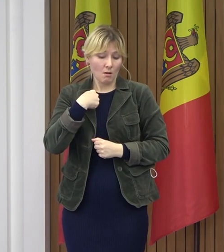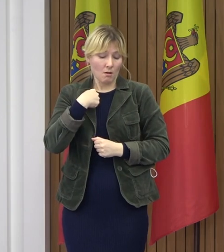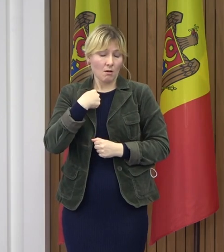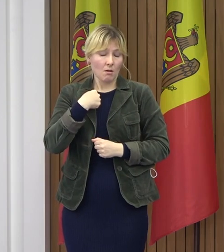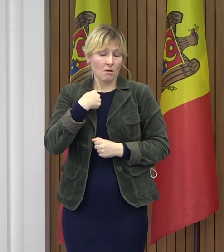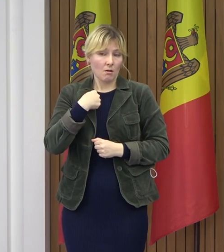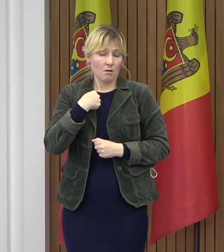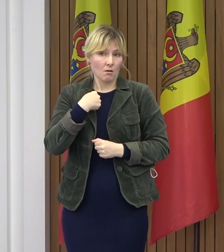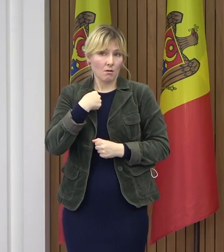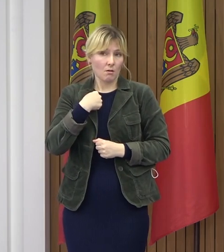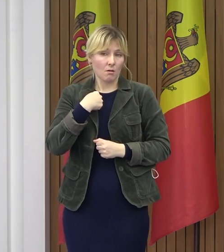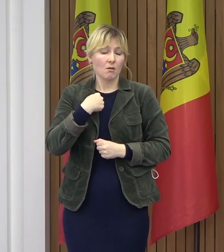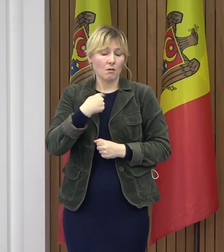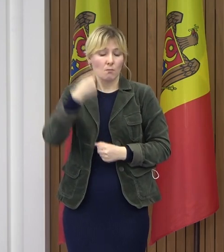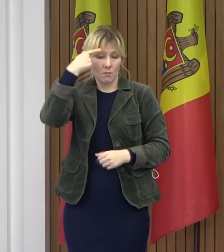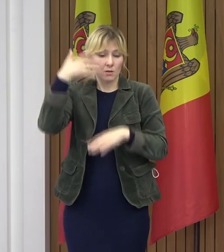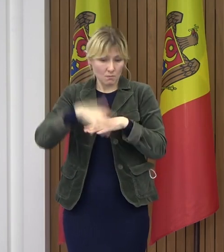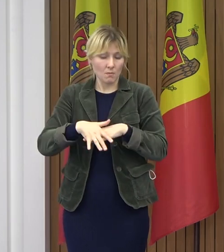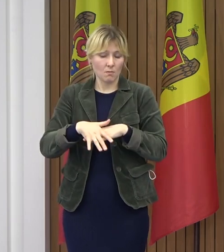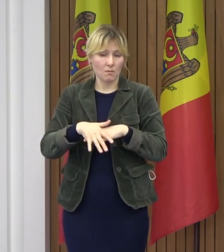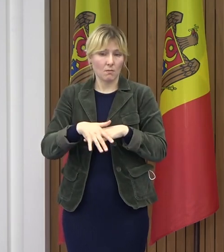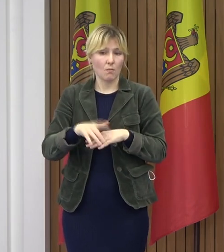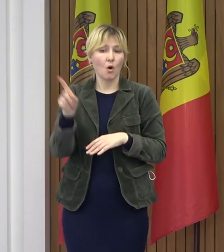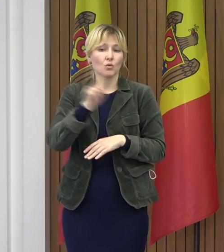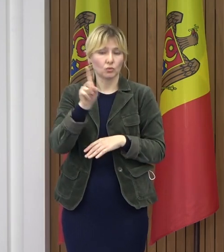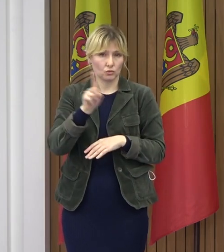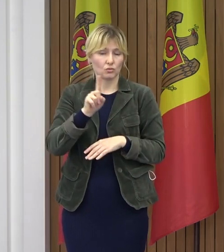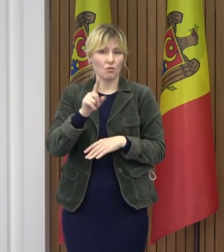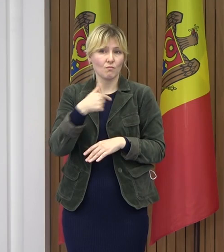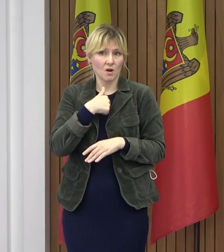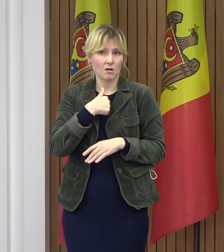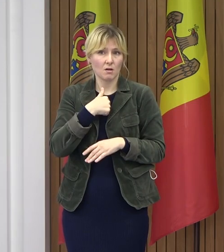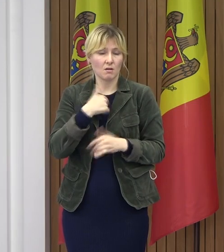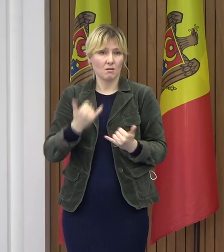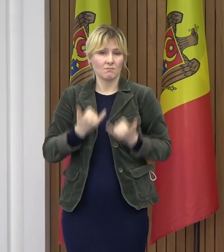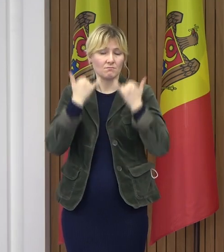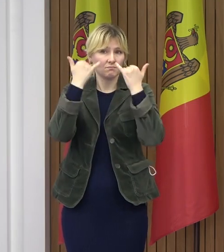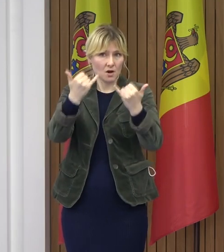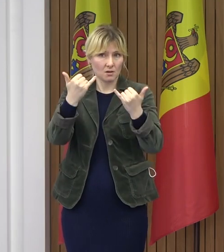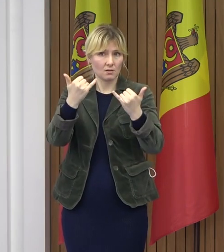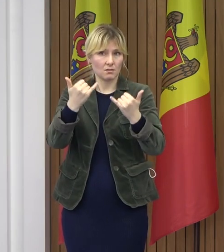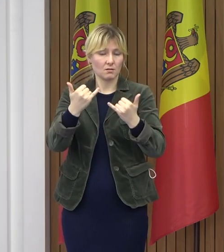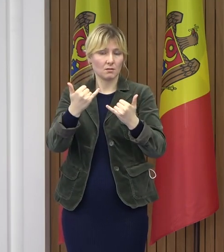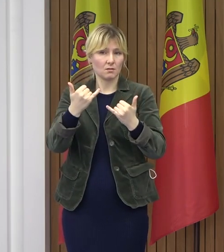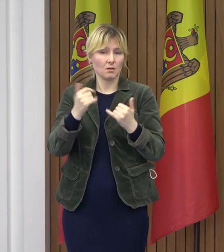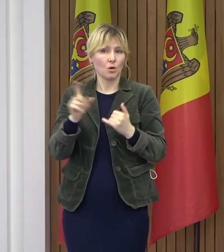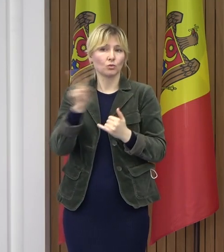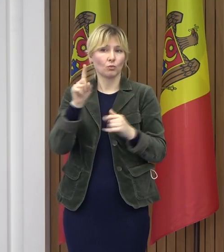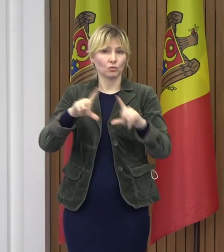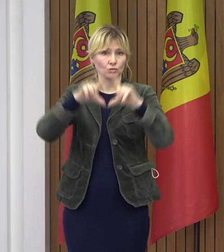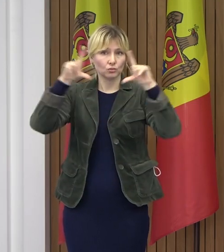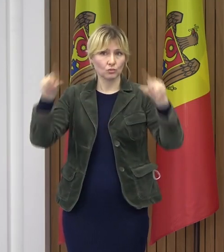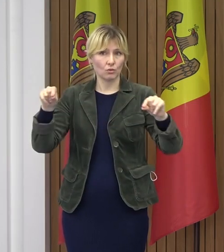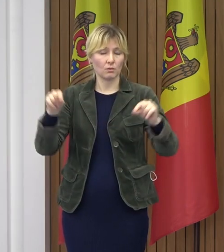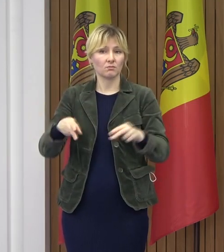Recunosc că am pledat pentru sistarea generală a sistemului de învățământ.